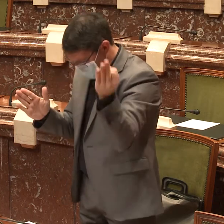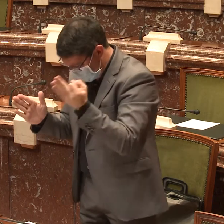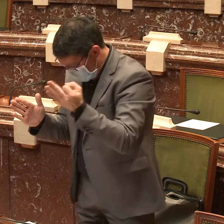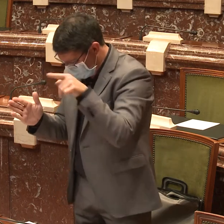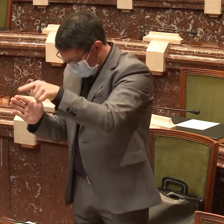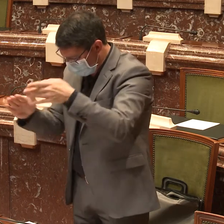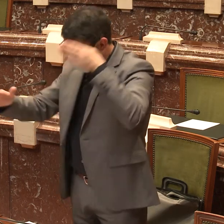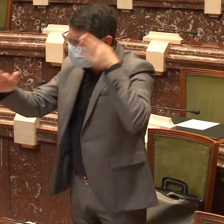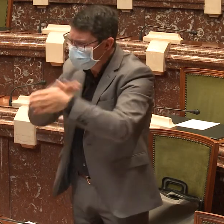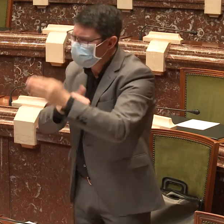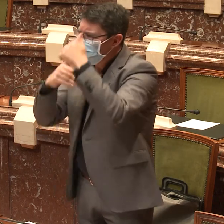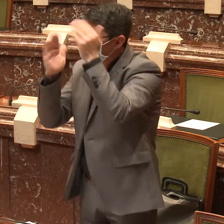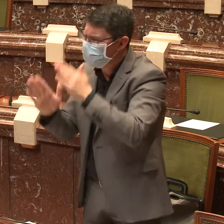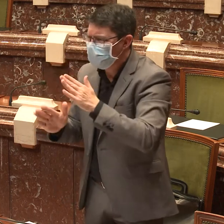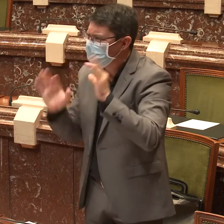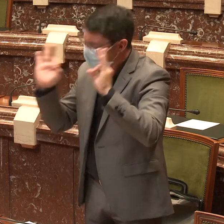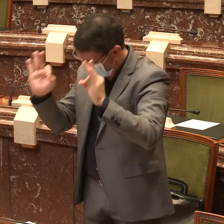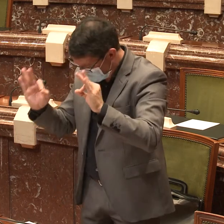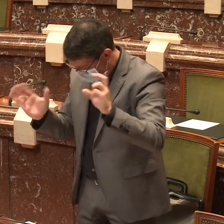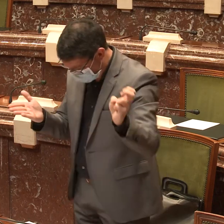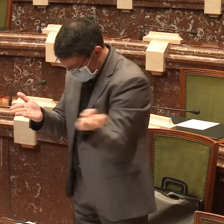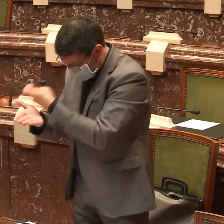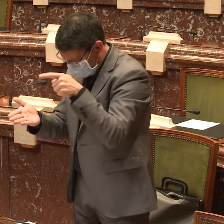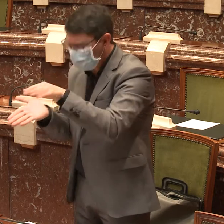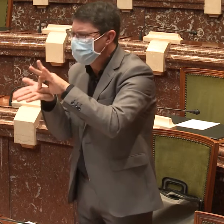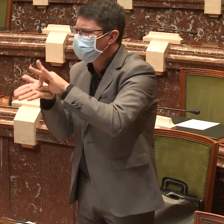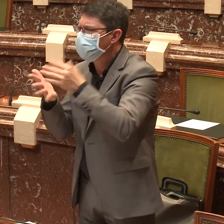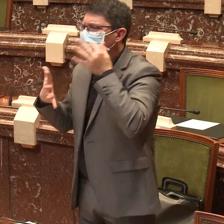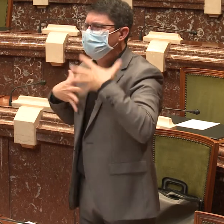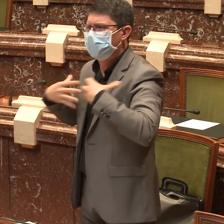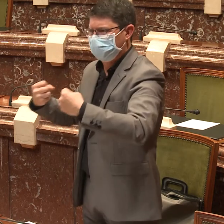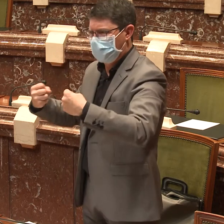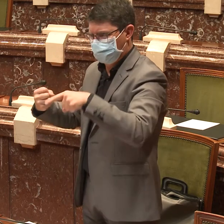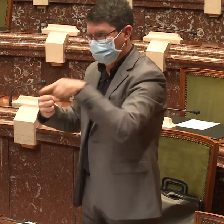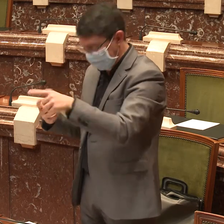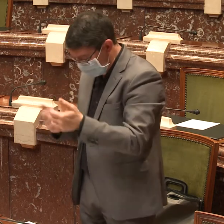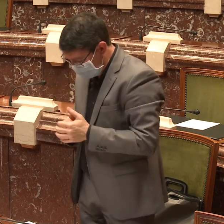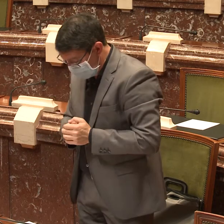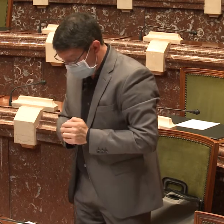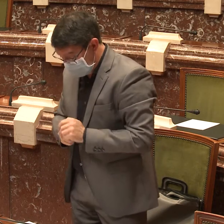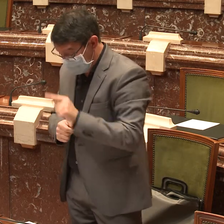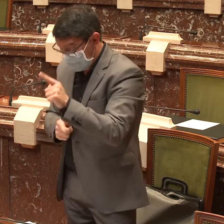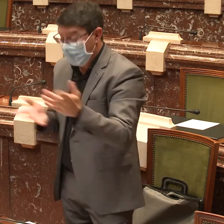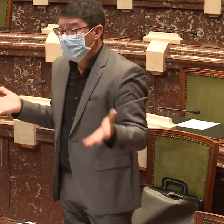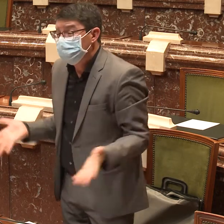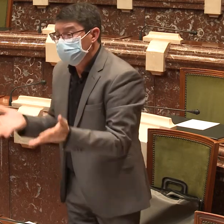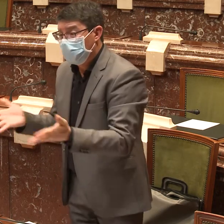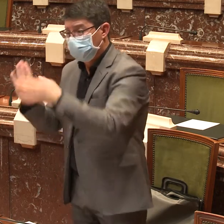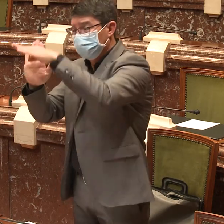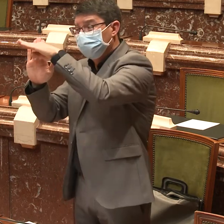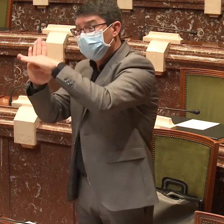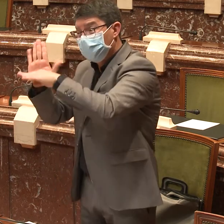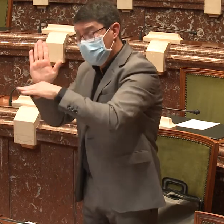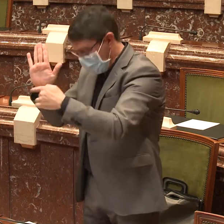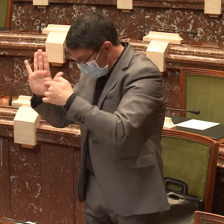aún hoy eso conlleva una atención sociosanitaria con enormes carencias, por lo que se hace necesario